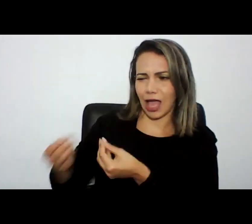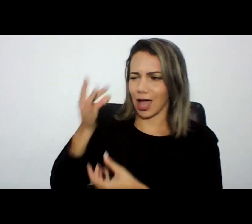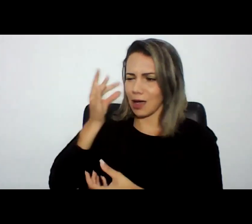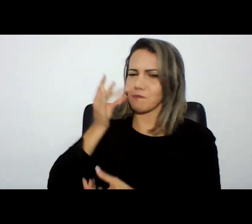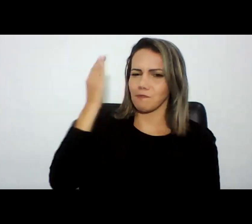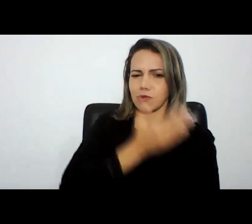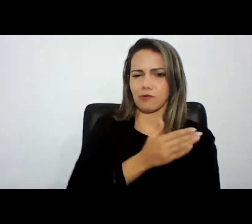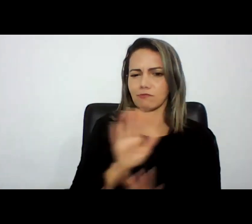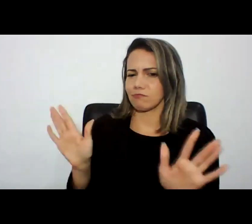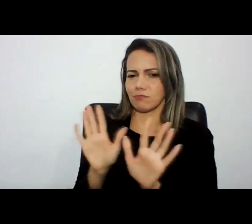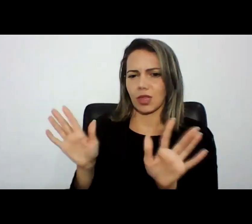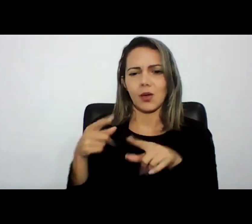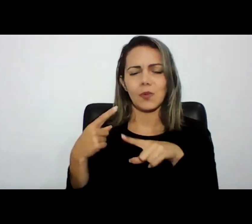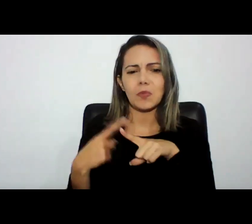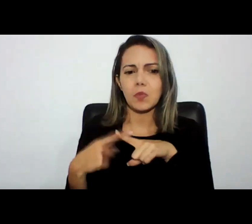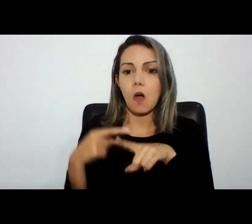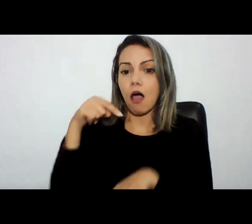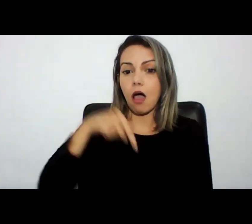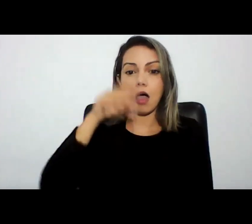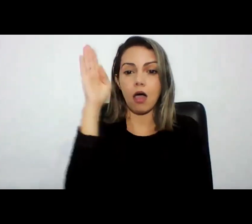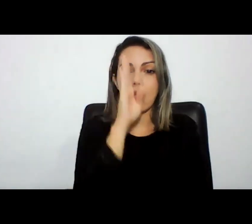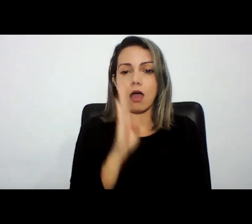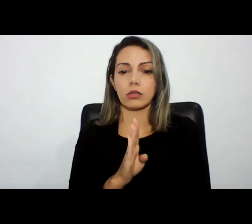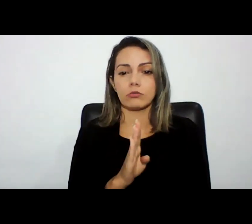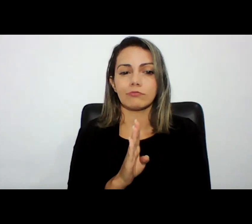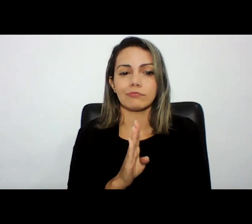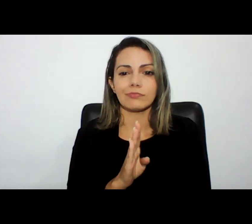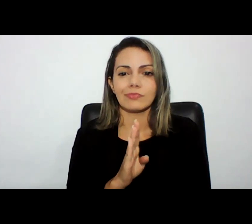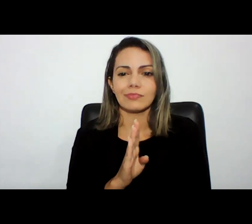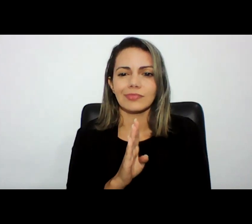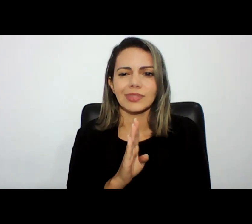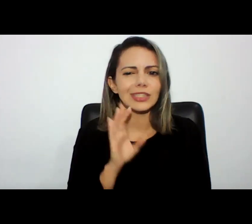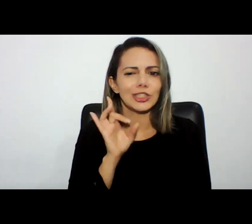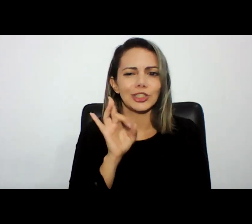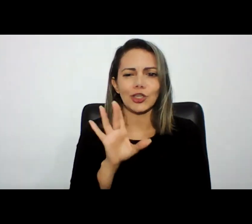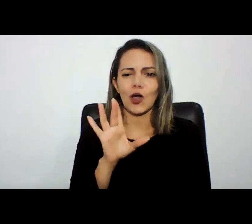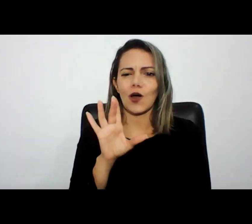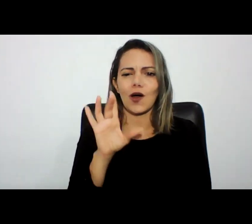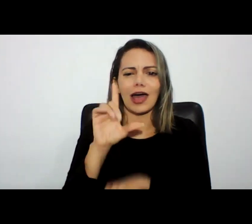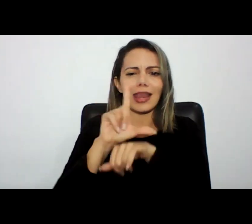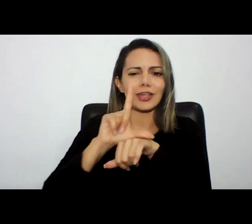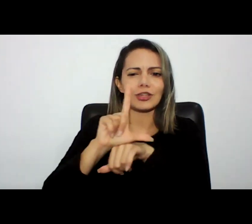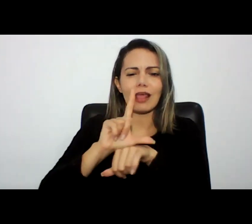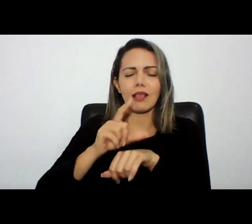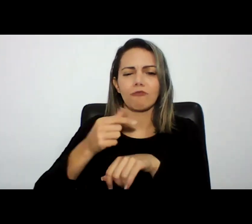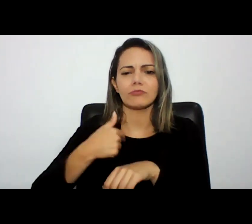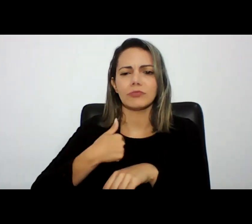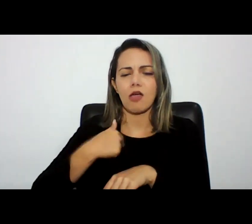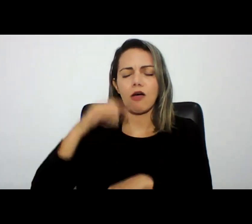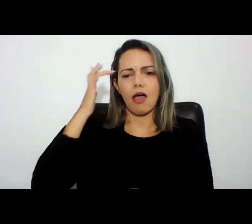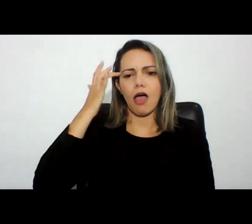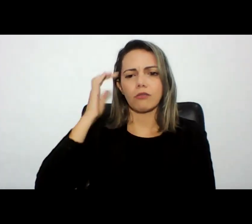ele no Brasil estaria sujeito apenas a legislação naquele aspecto que ele entendesse razoável